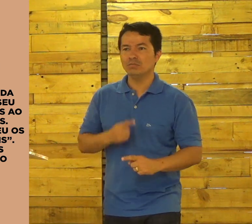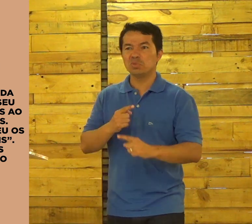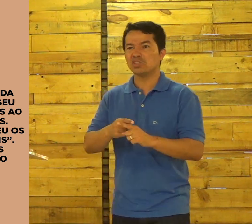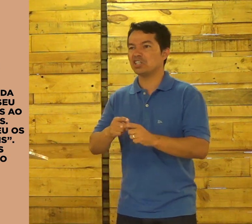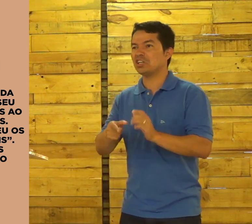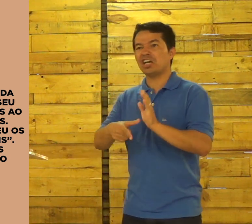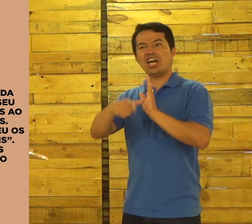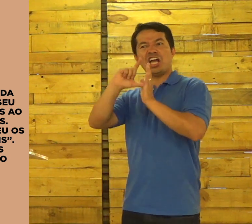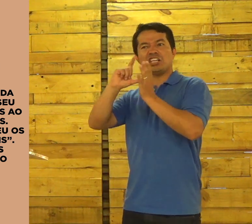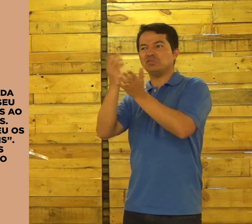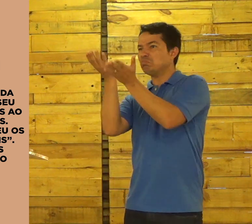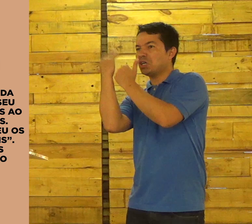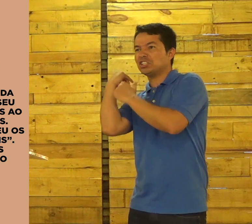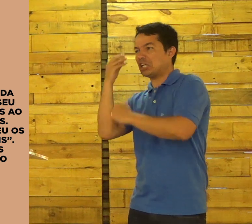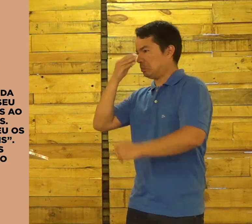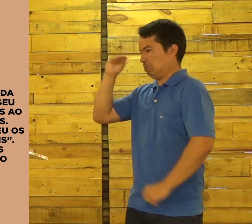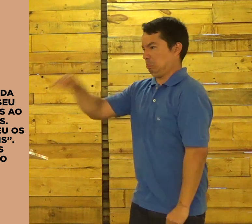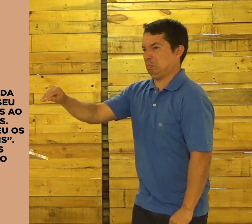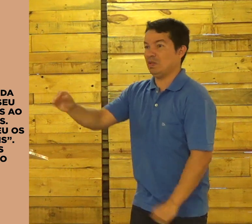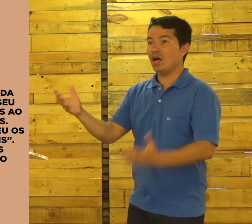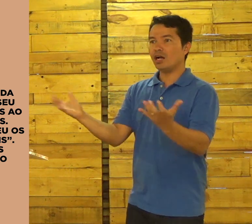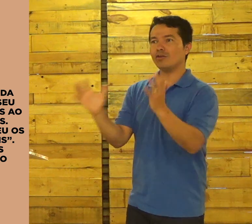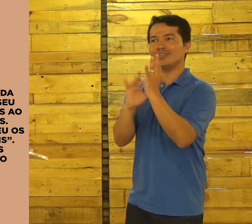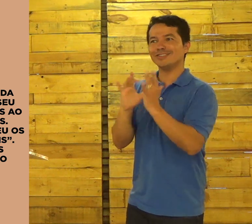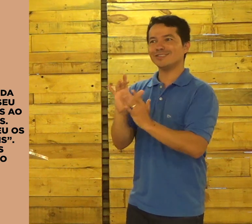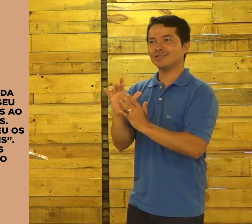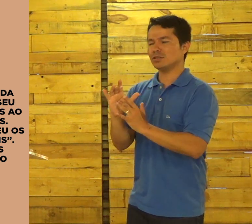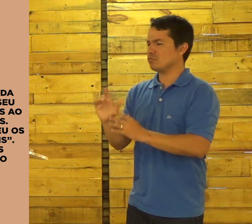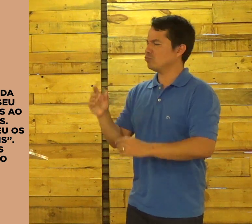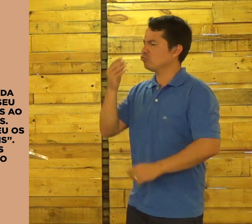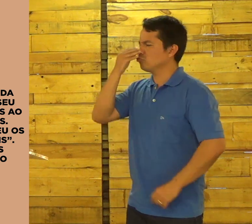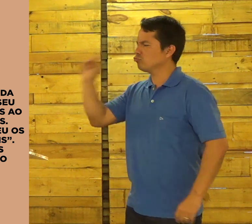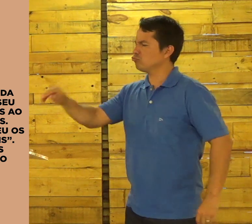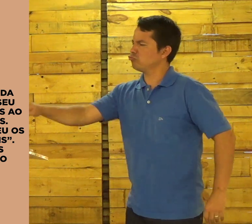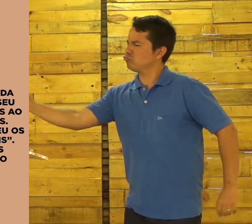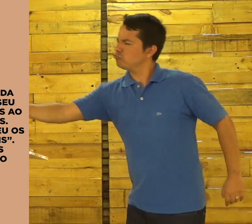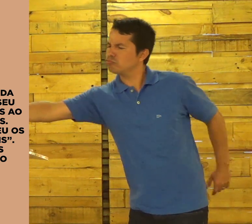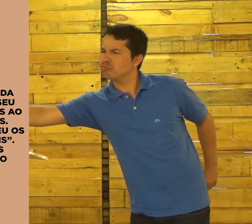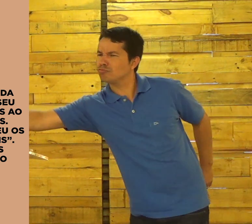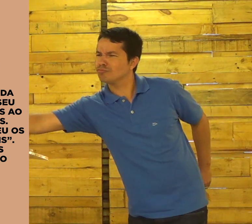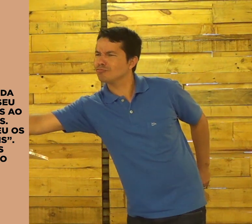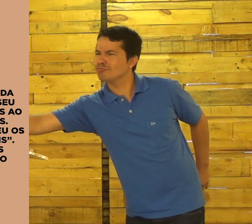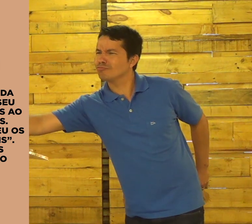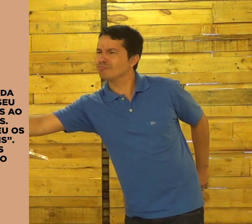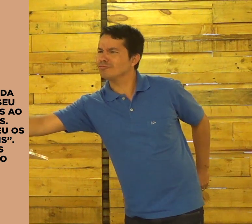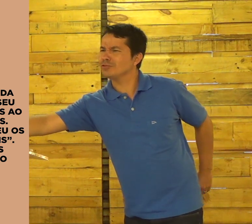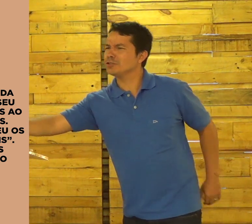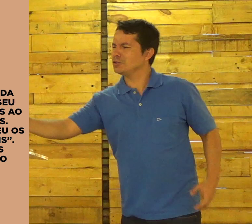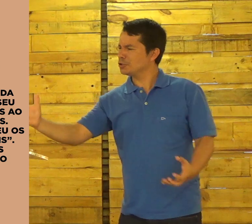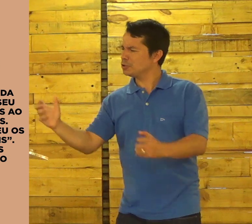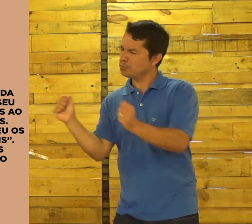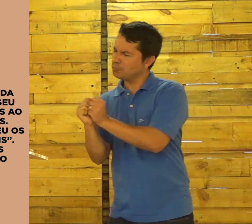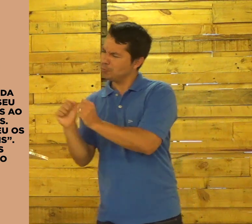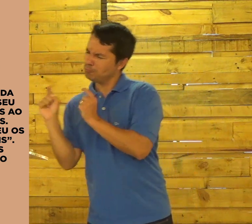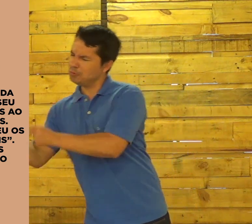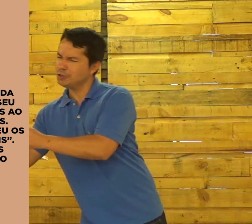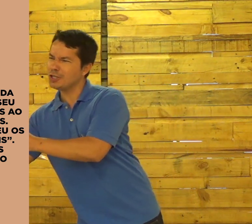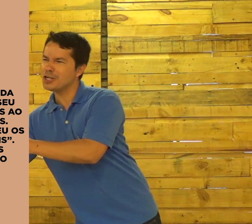lindo. Porque no passado eles foram ajeitados. E Jesus não fez isso. Jesus não nos